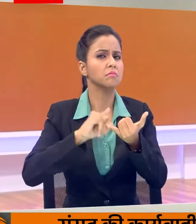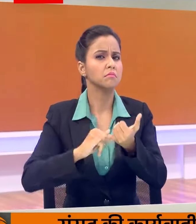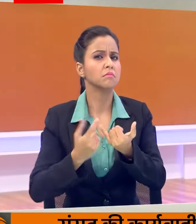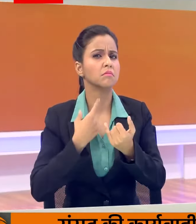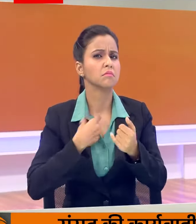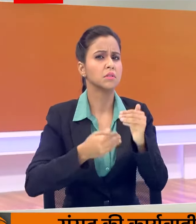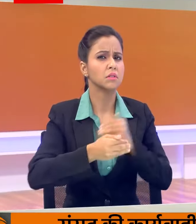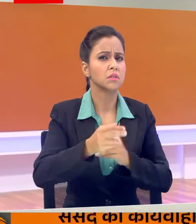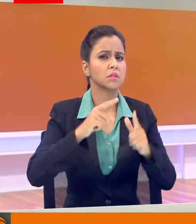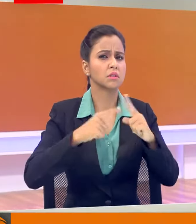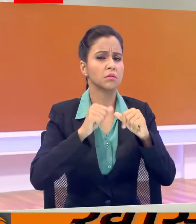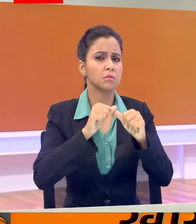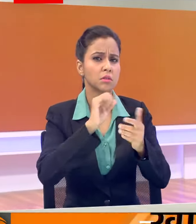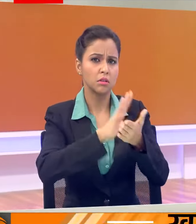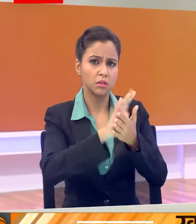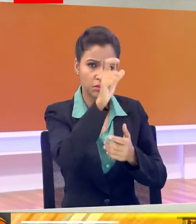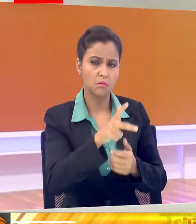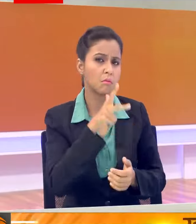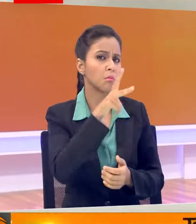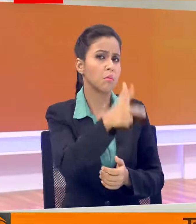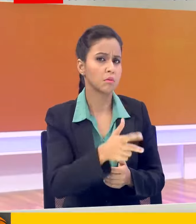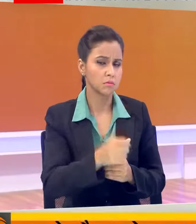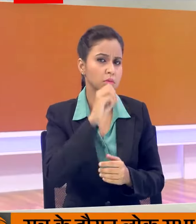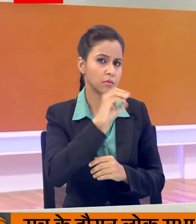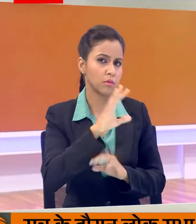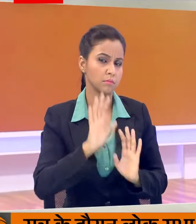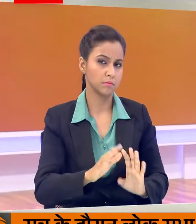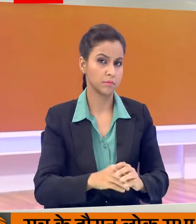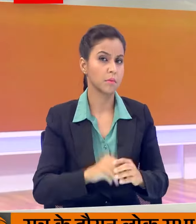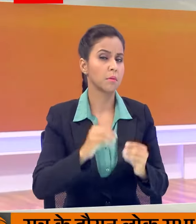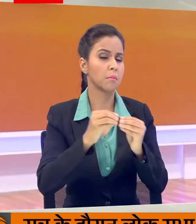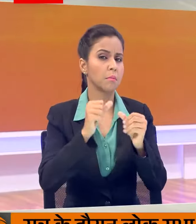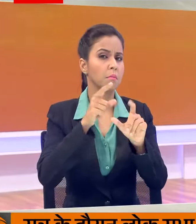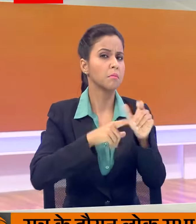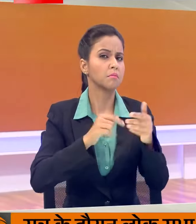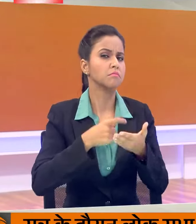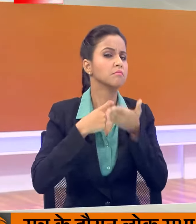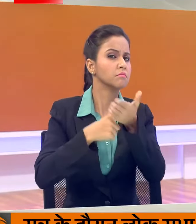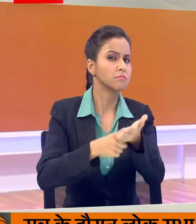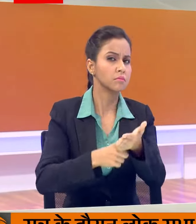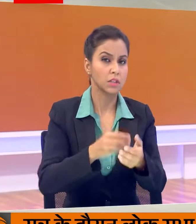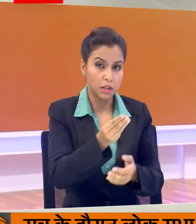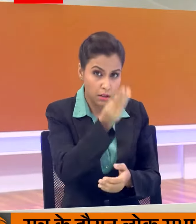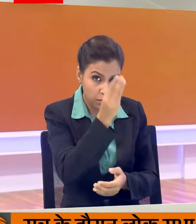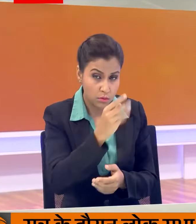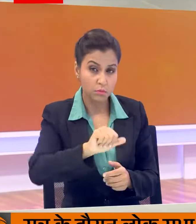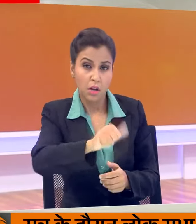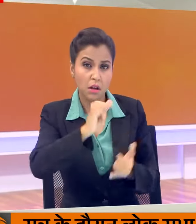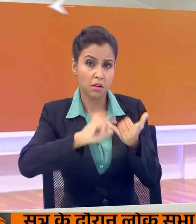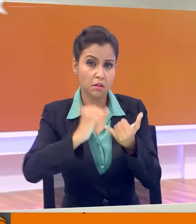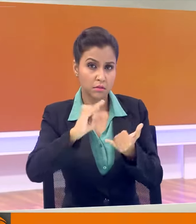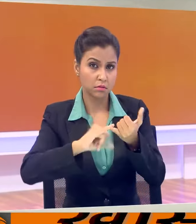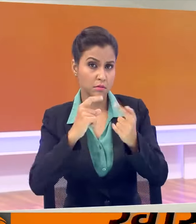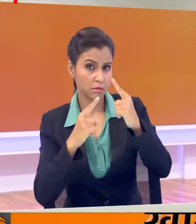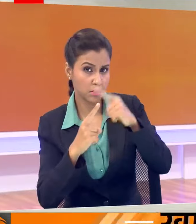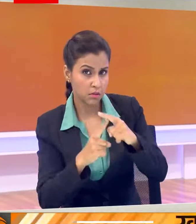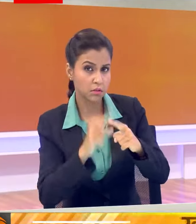तत्तात्रे होस बोले ने एक बयान जारी कर ये जानकारी दी बयान में RSS ने बांगलादेश में हिंदू और अन अल्पसंखिक समुदाय